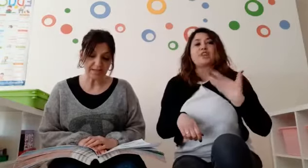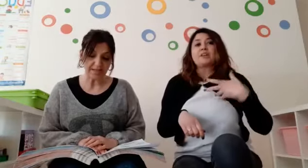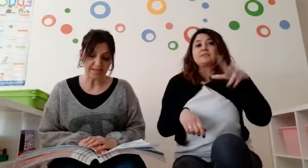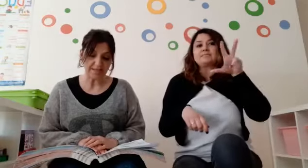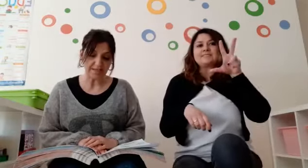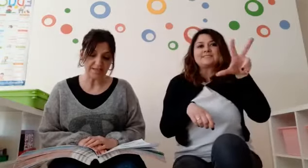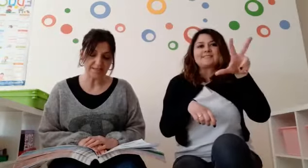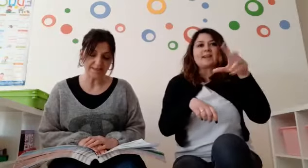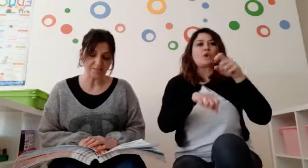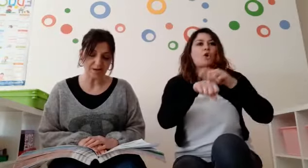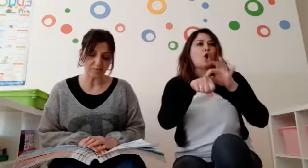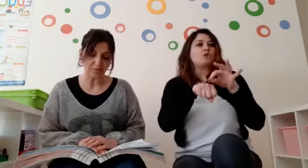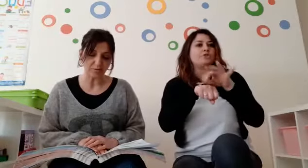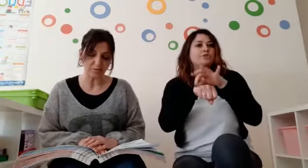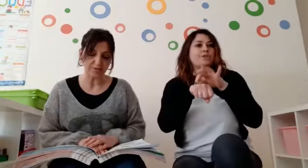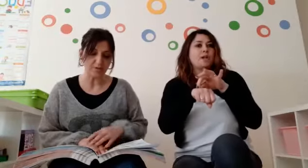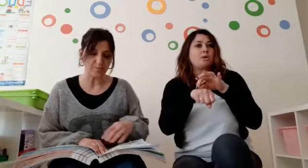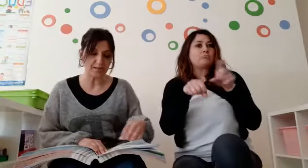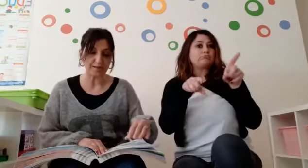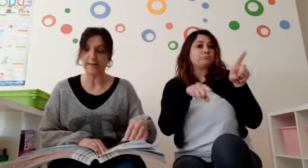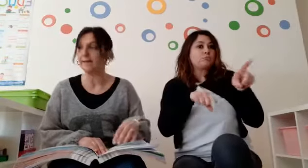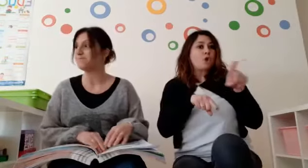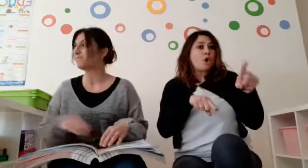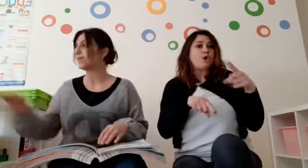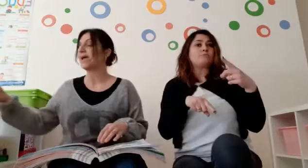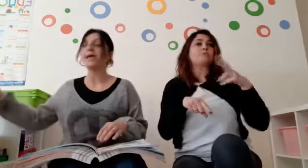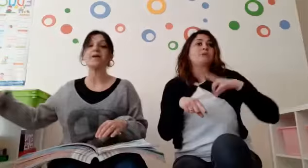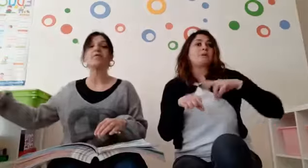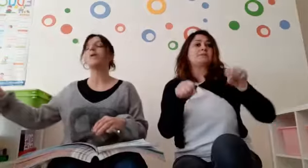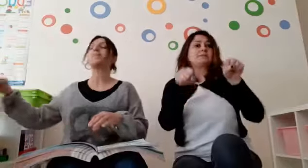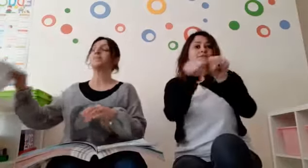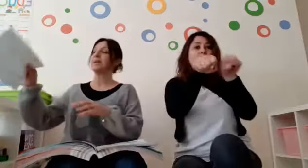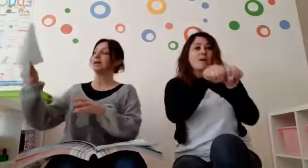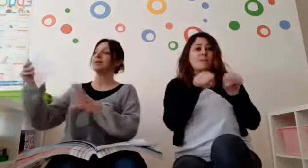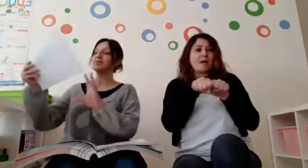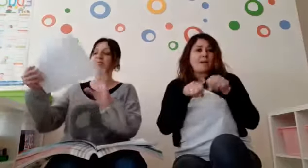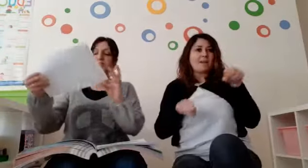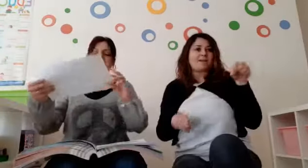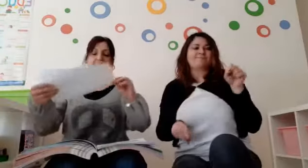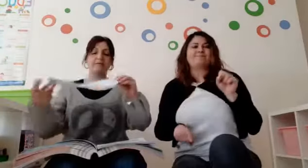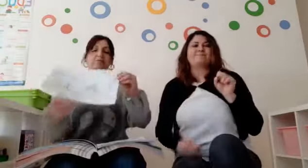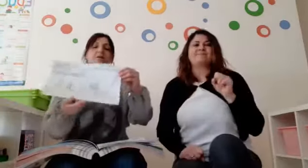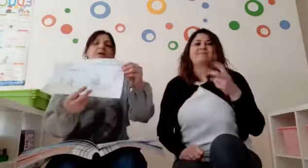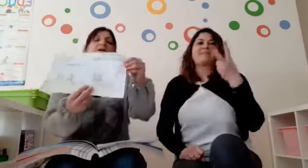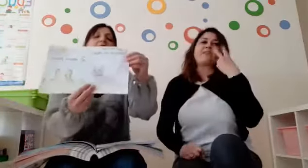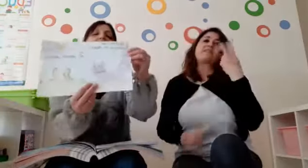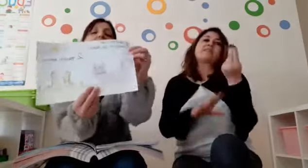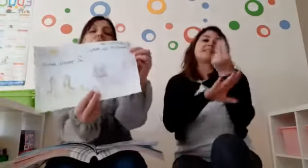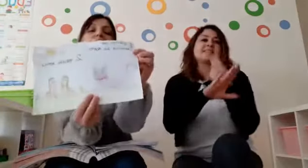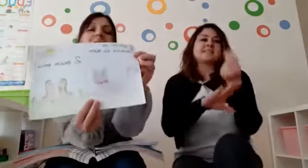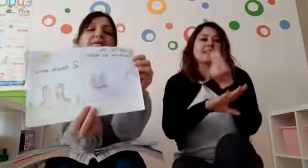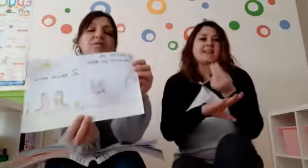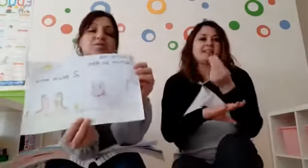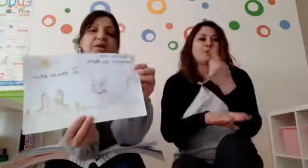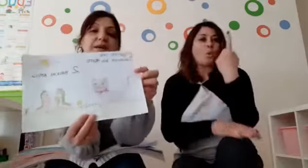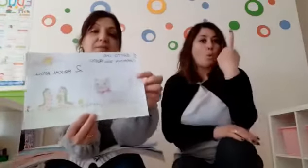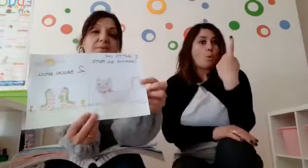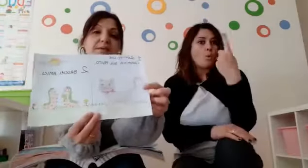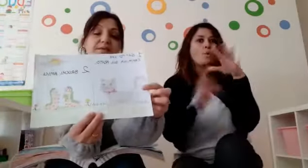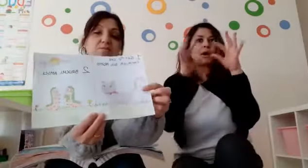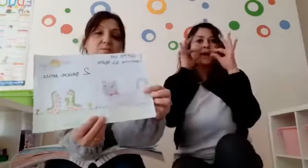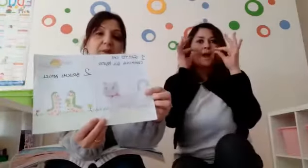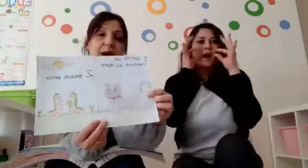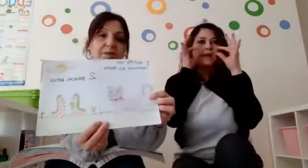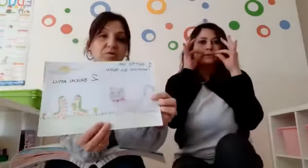coccinelle che sembravano tutte gemelle. Ecco qua, adesso vi presento un gatto che